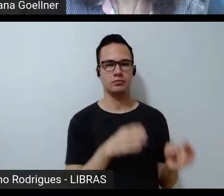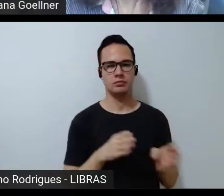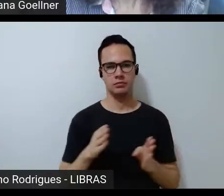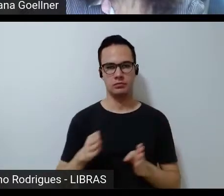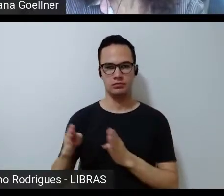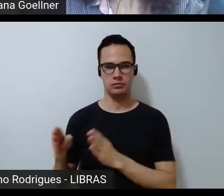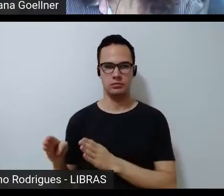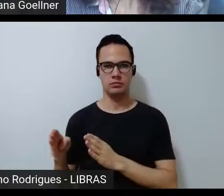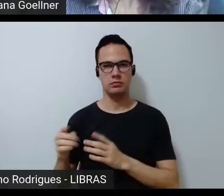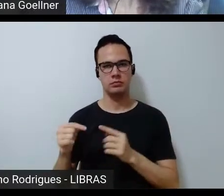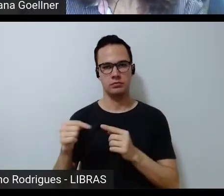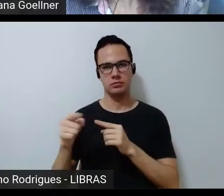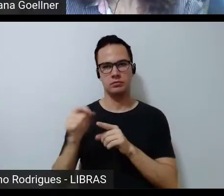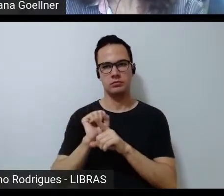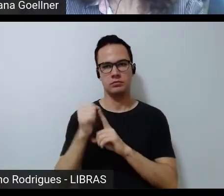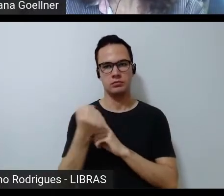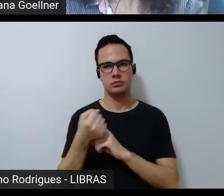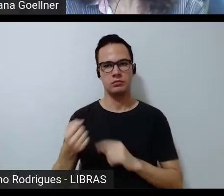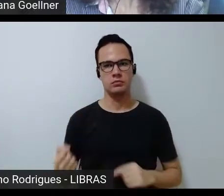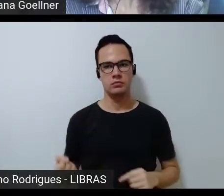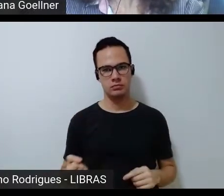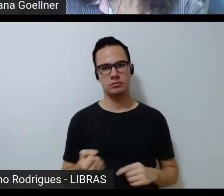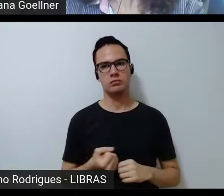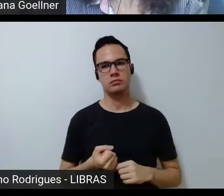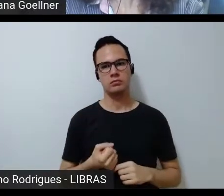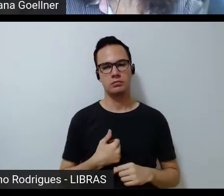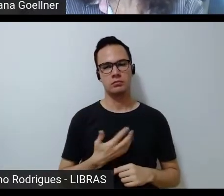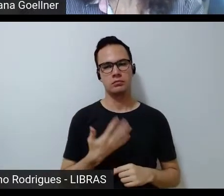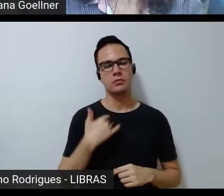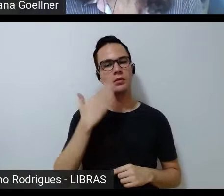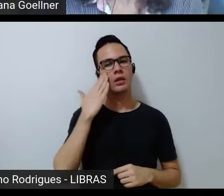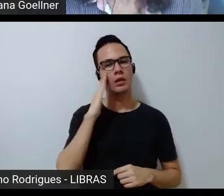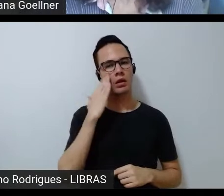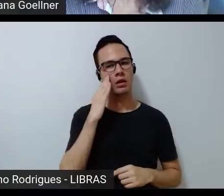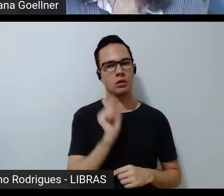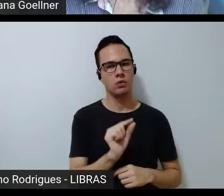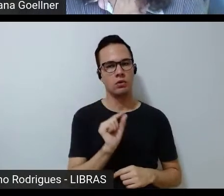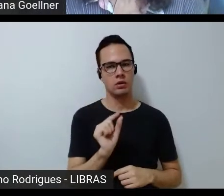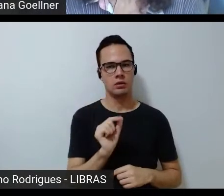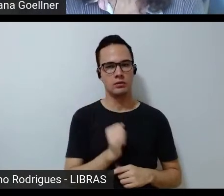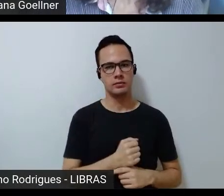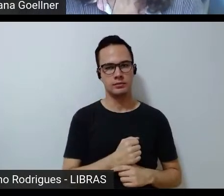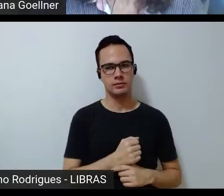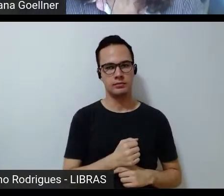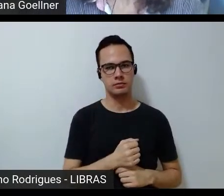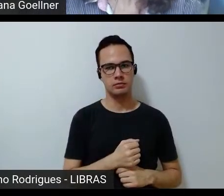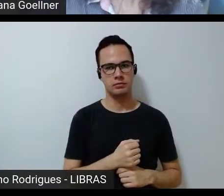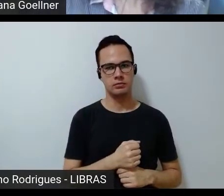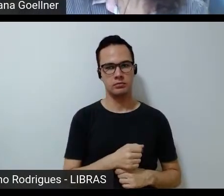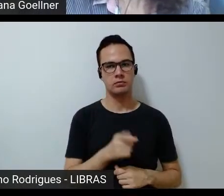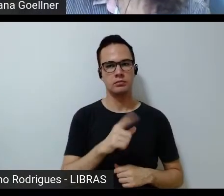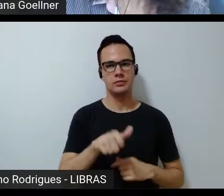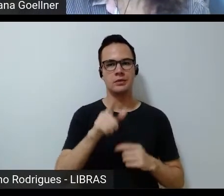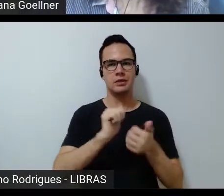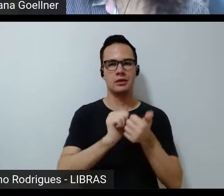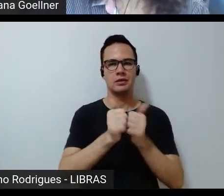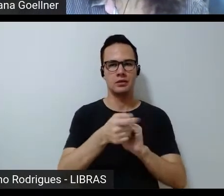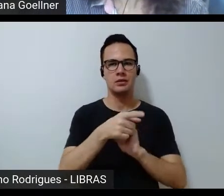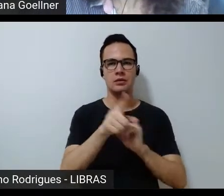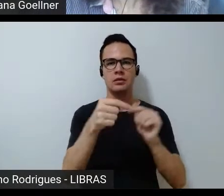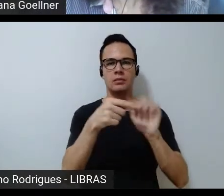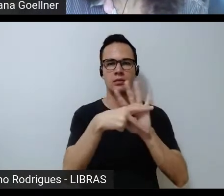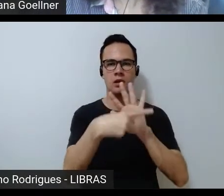fenômeno social, não é? E veja, eu entendo que esse esporte de nível